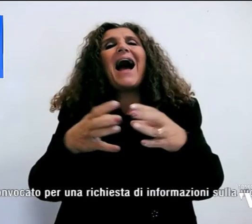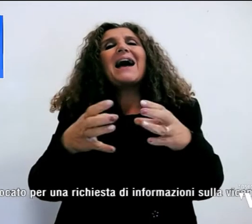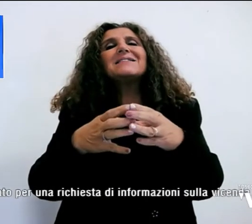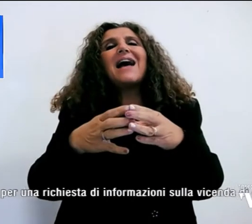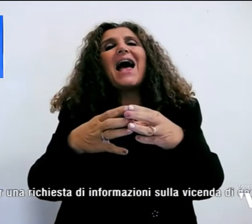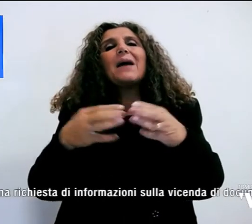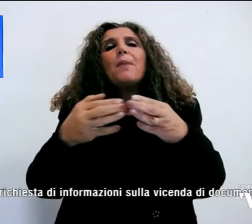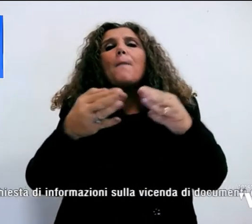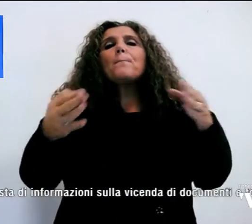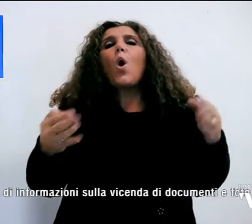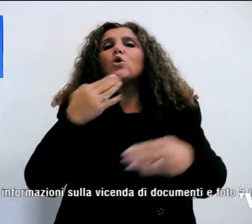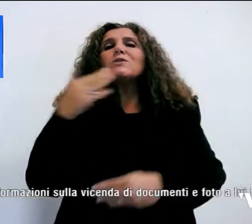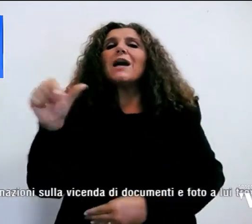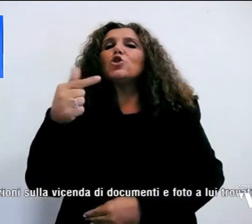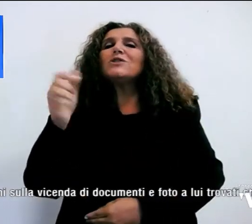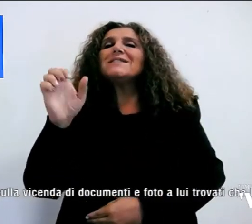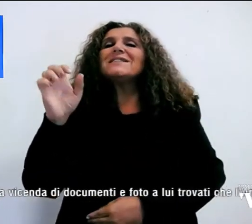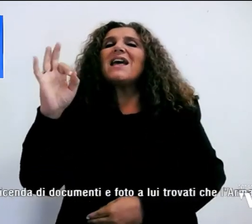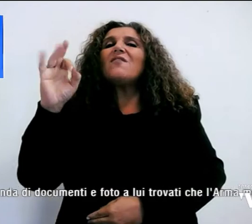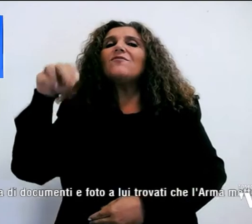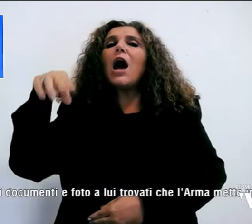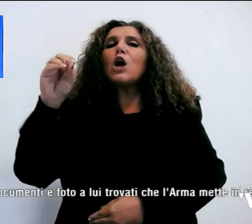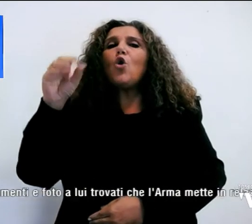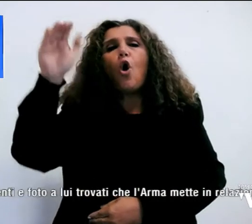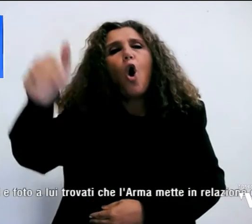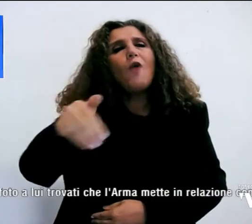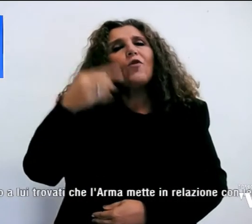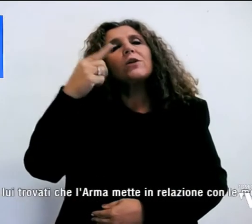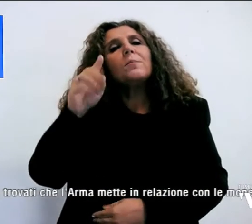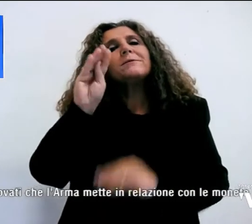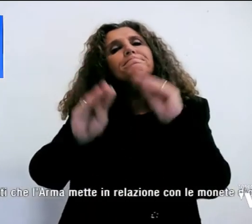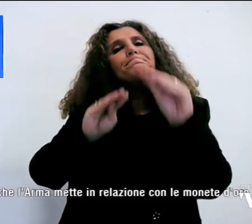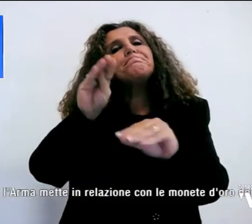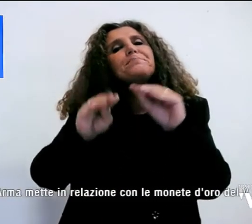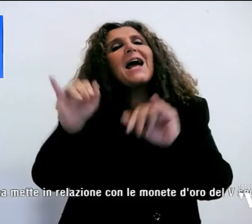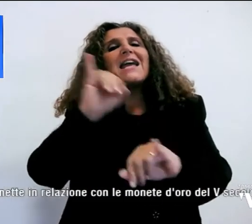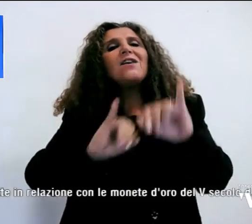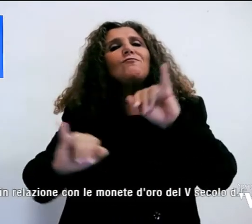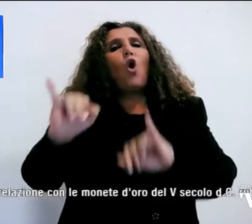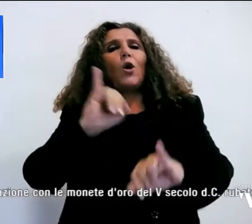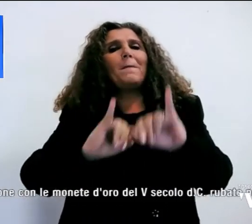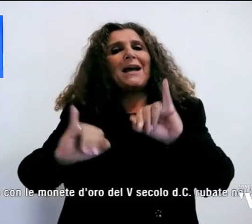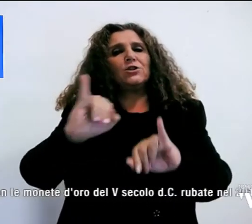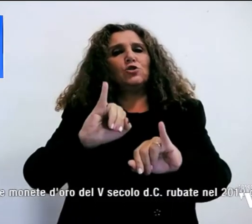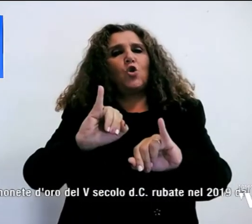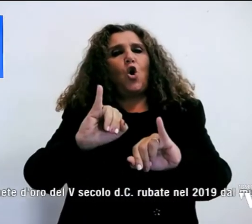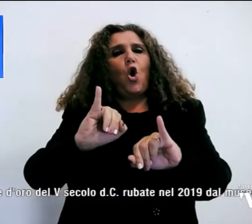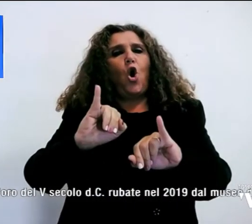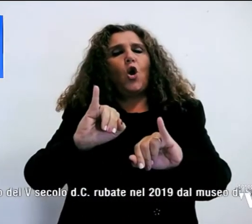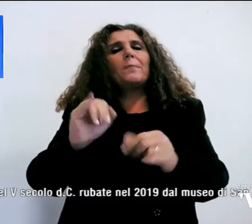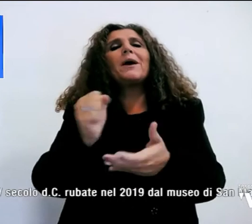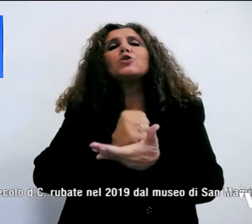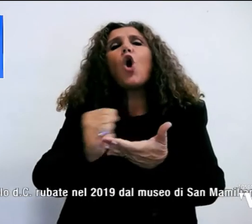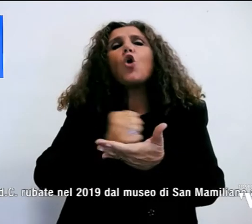Stefano, dove era convocato per una richiesta di informazioni sulla vicenda di documenti e foto